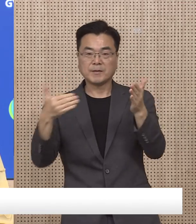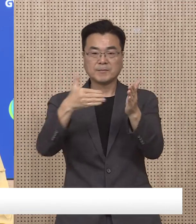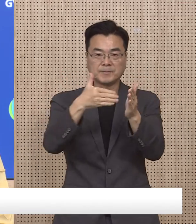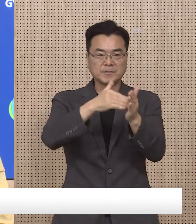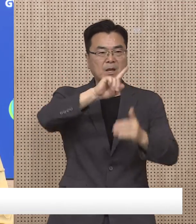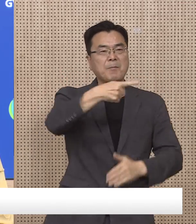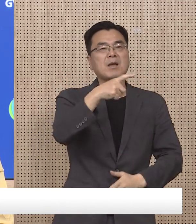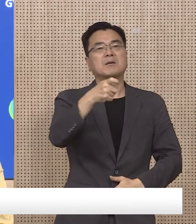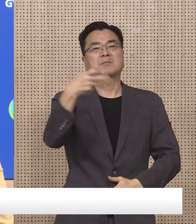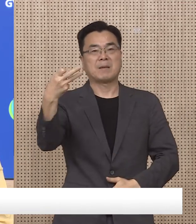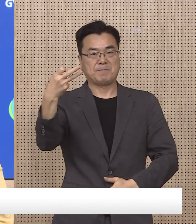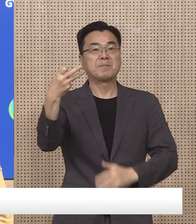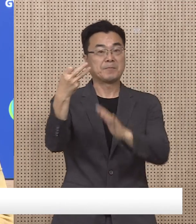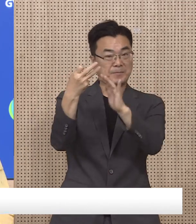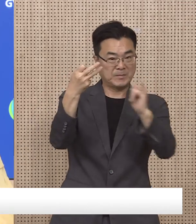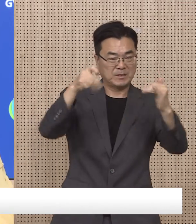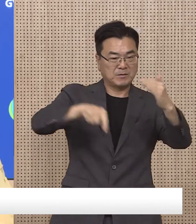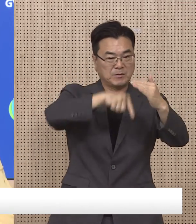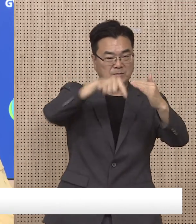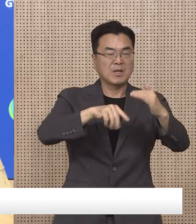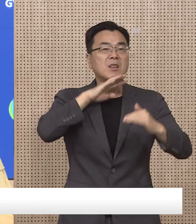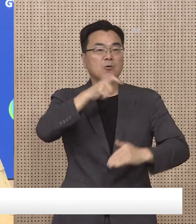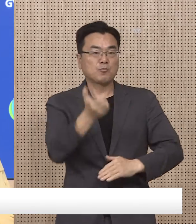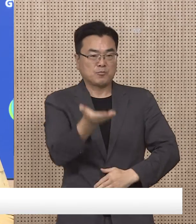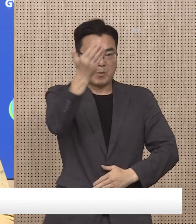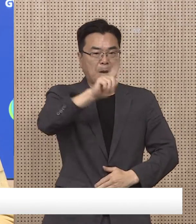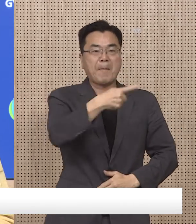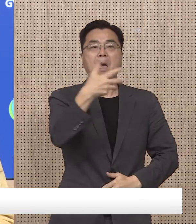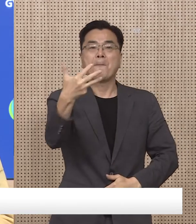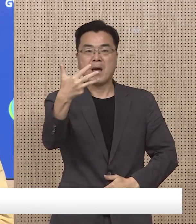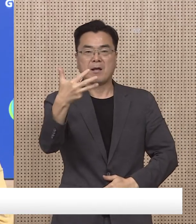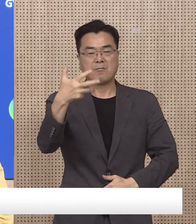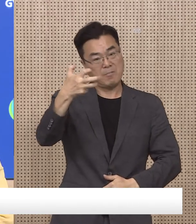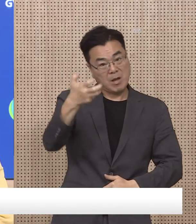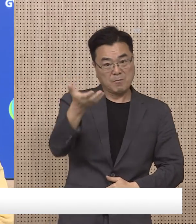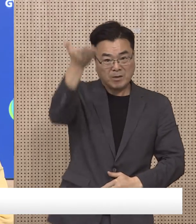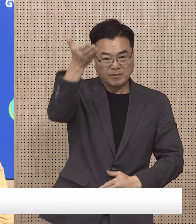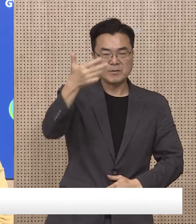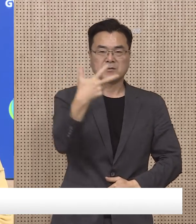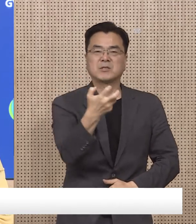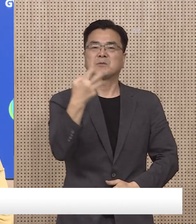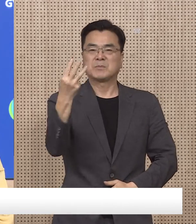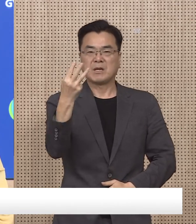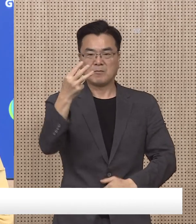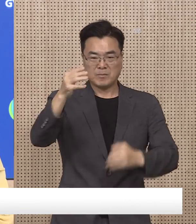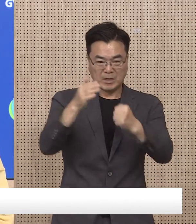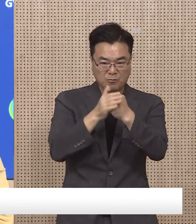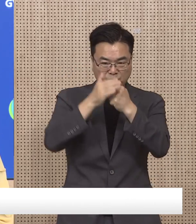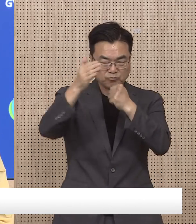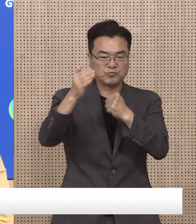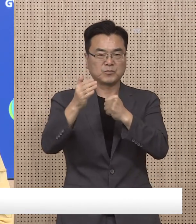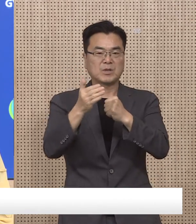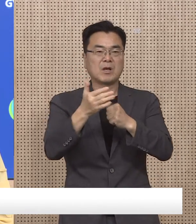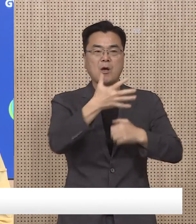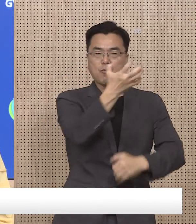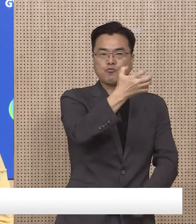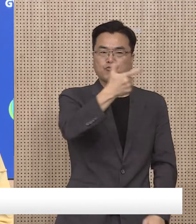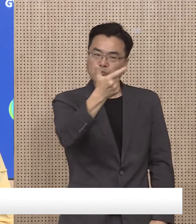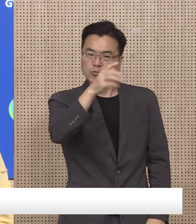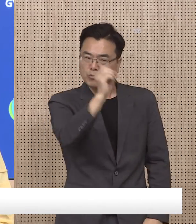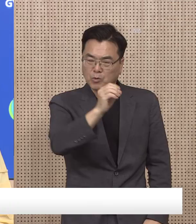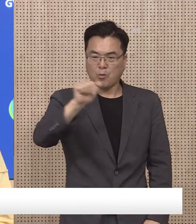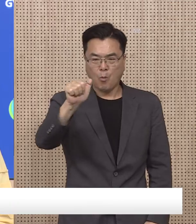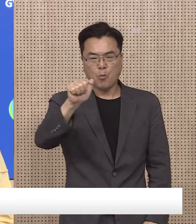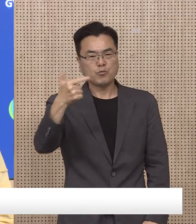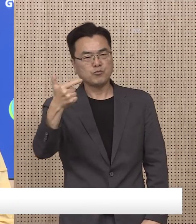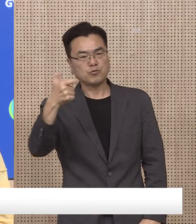113명입니다. 이 중 60세 이상은 108명, 80세 이상은 73명으로 각각 96%, 65